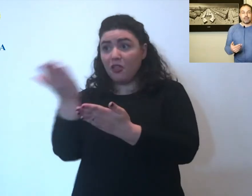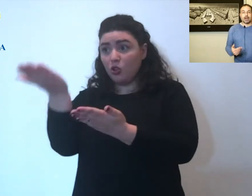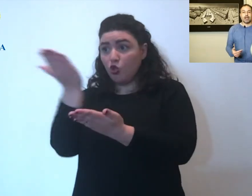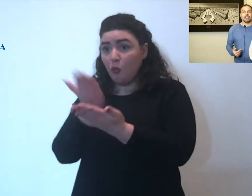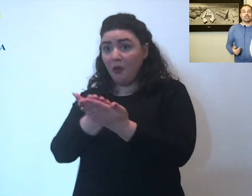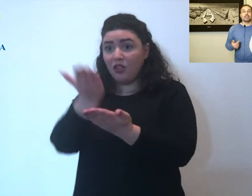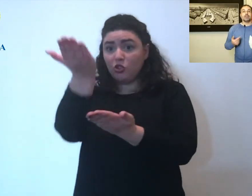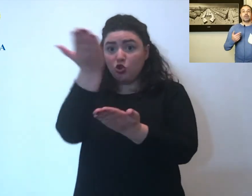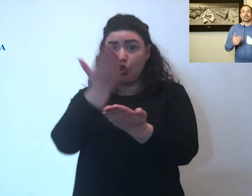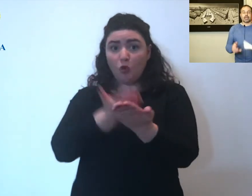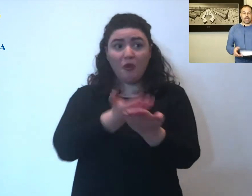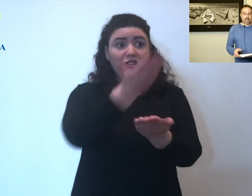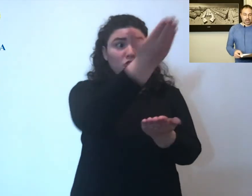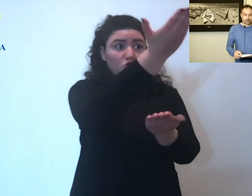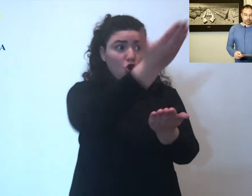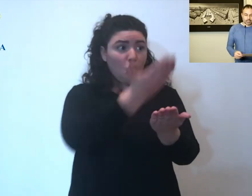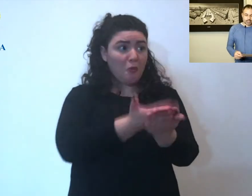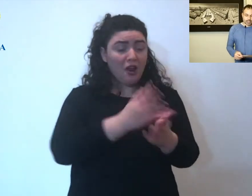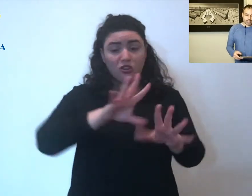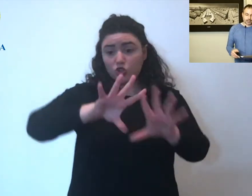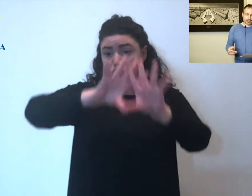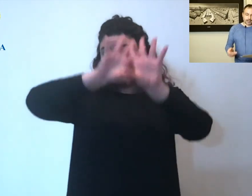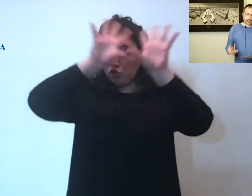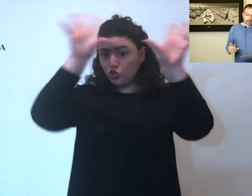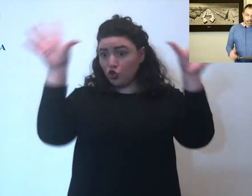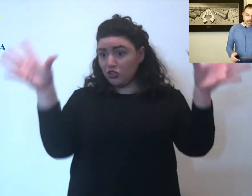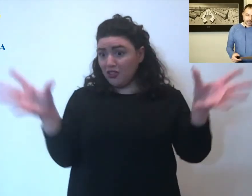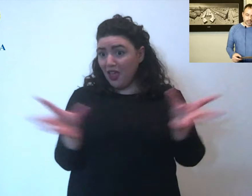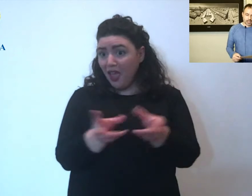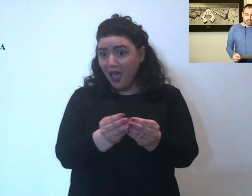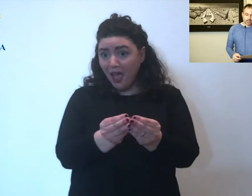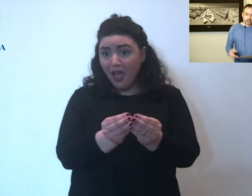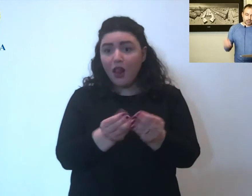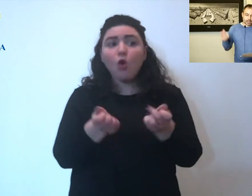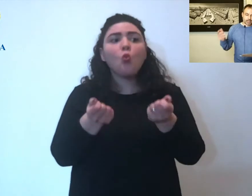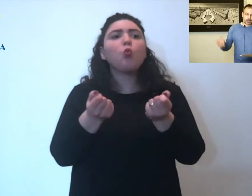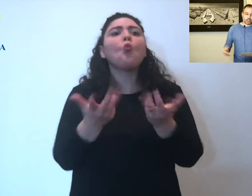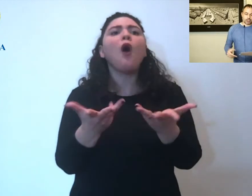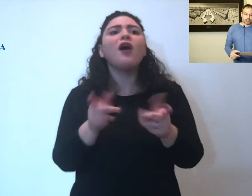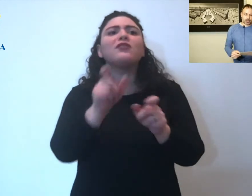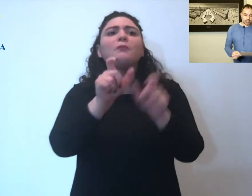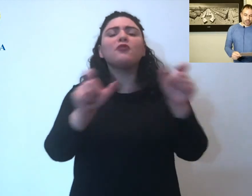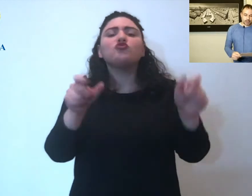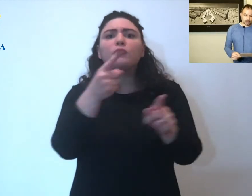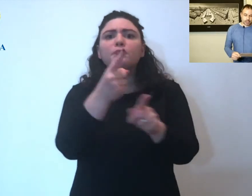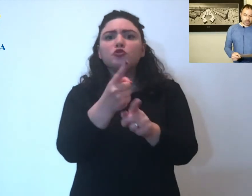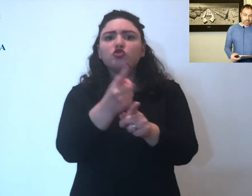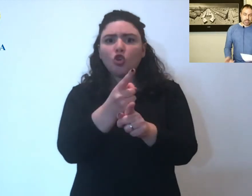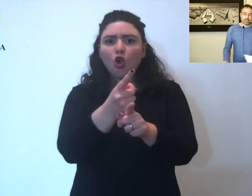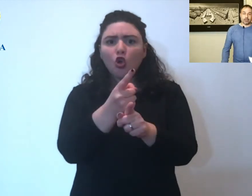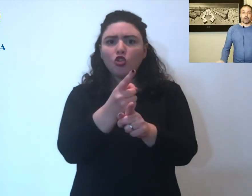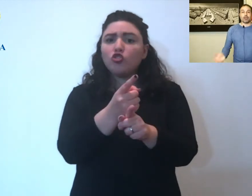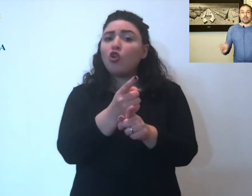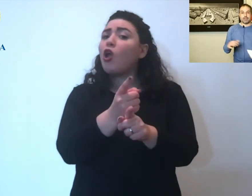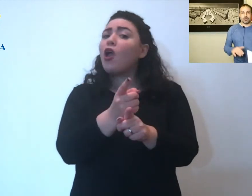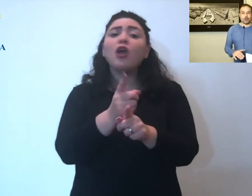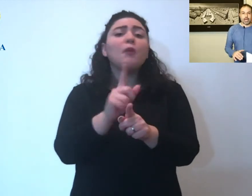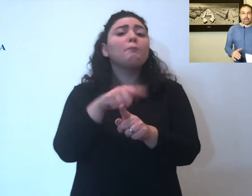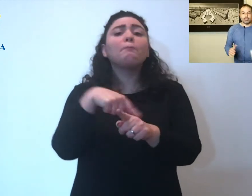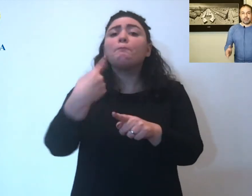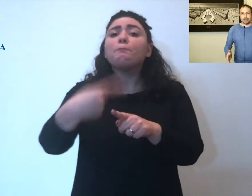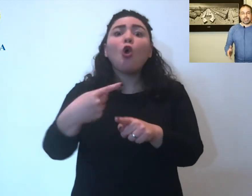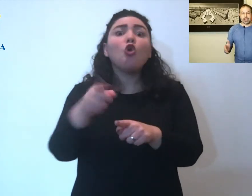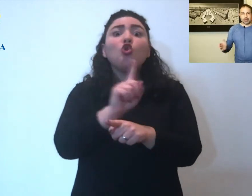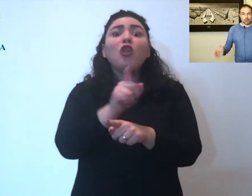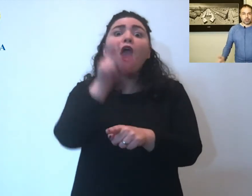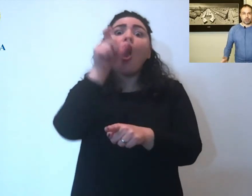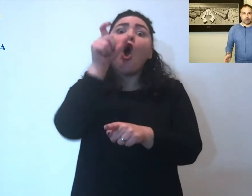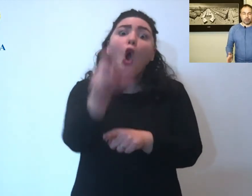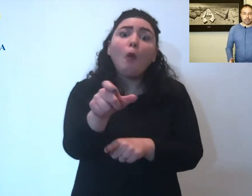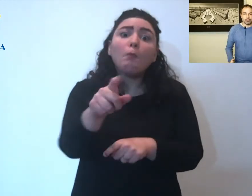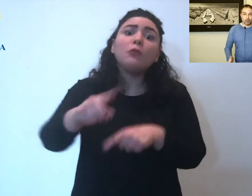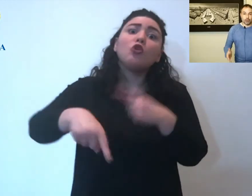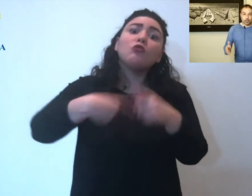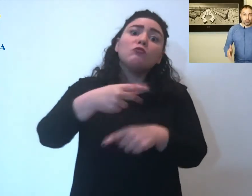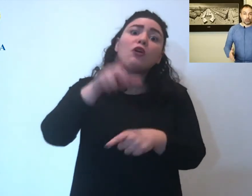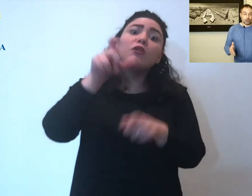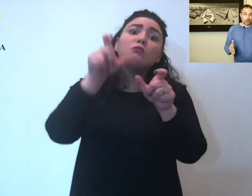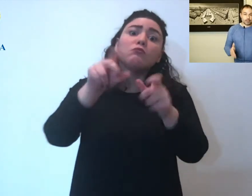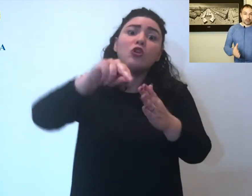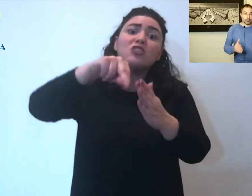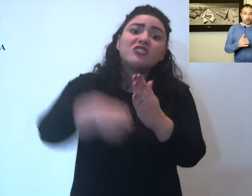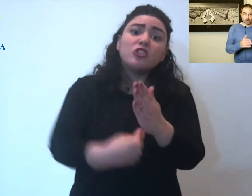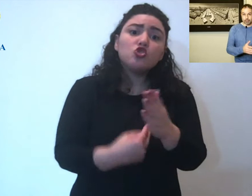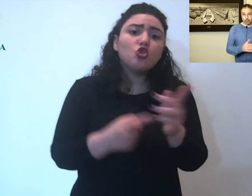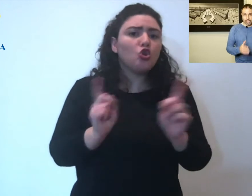complessiva di quella che è la potenzialità di richiesta per i centri estivi quest'estate non è vincolante perché in questo momento